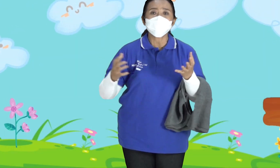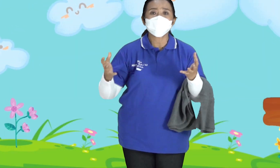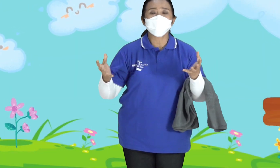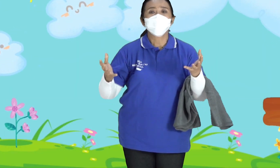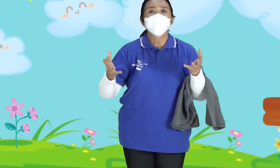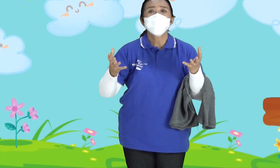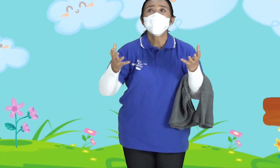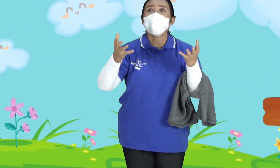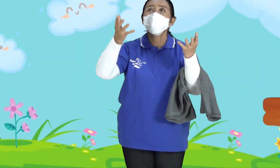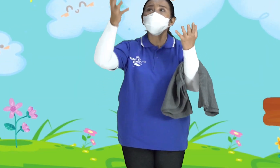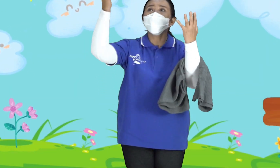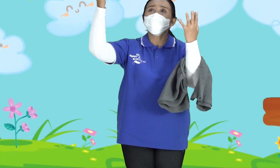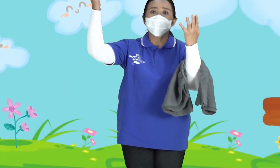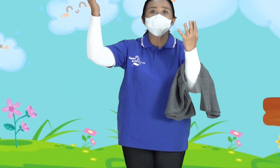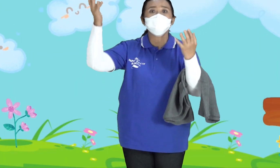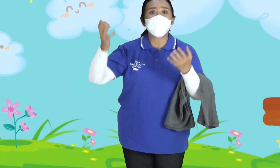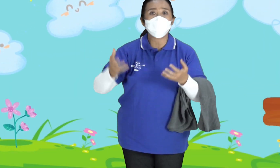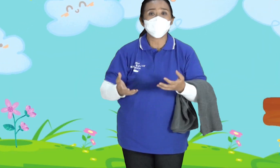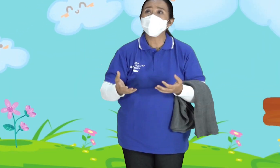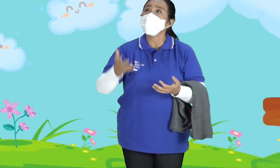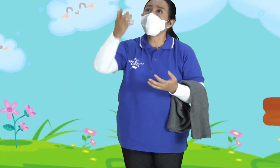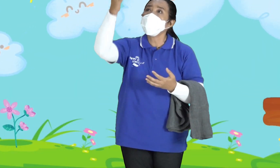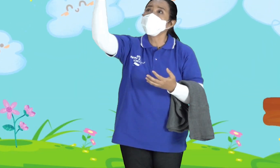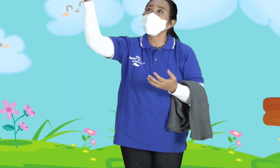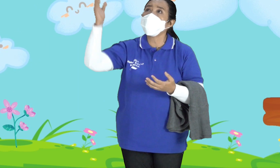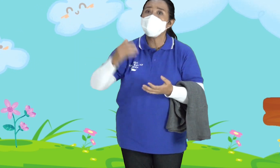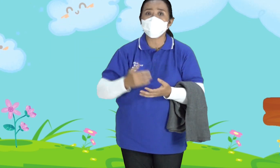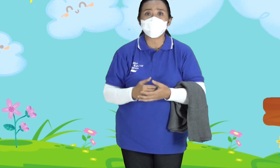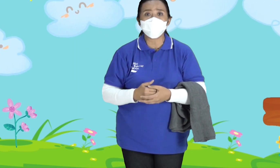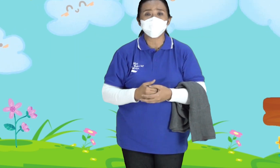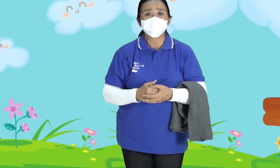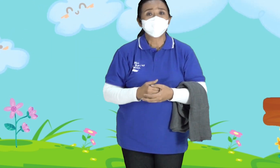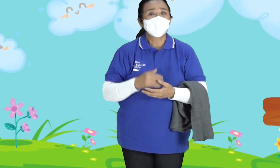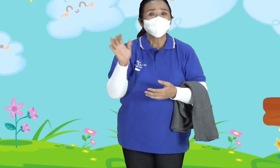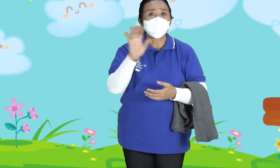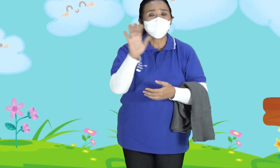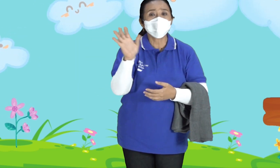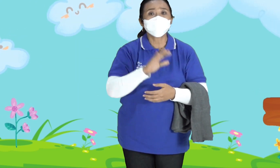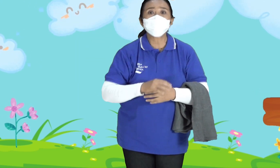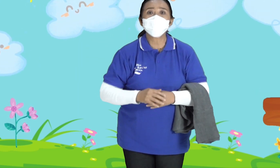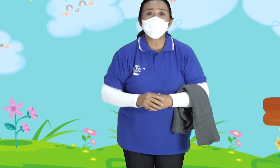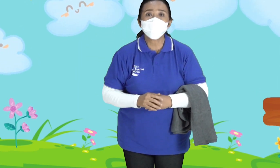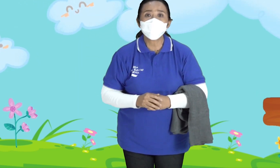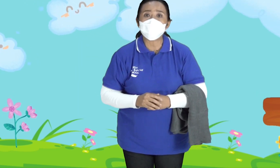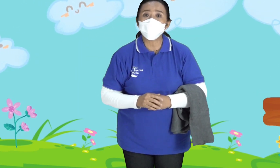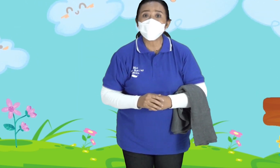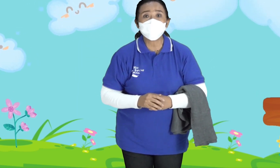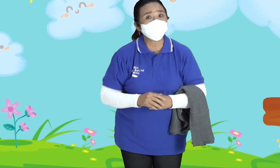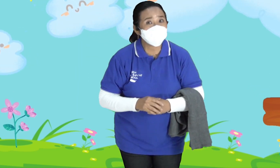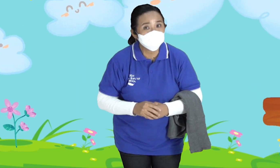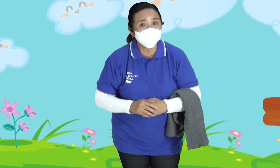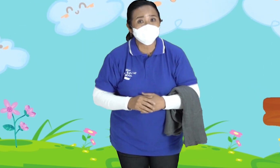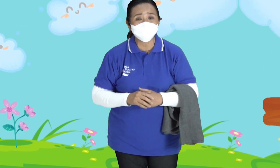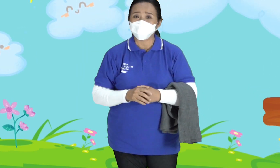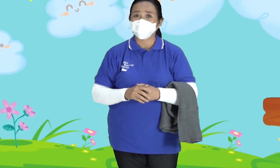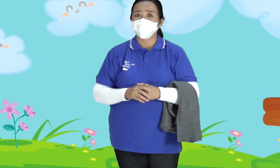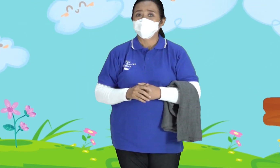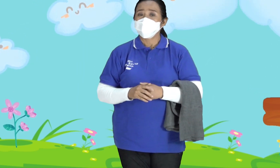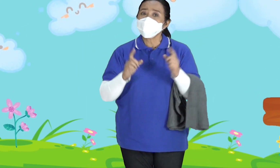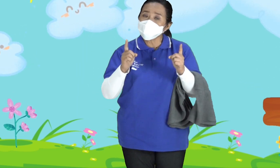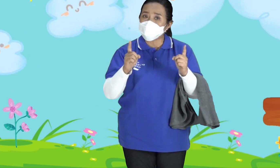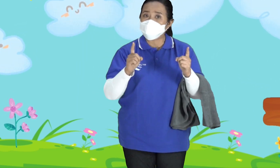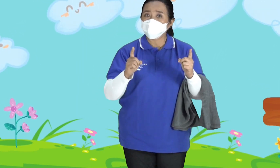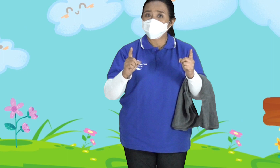diangkat Tuhan Ke sorga Pulang ke rumah Bapak Tapi tanpa Memelalui kematian Bukan